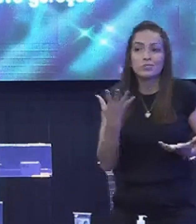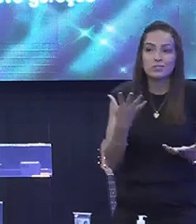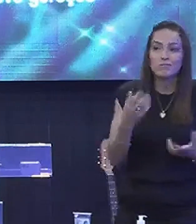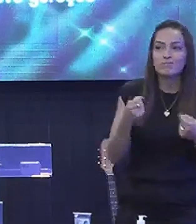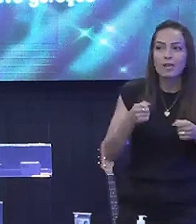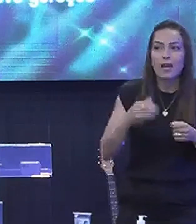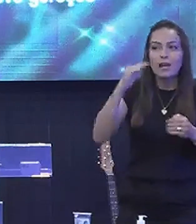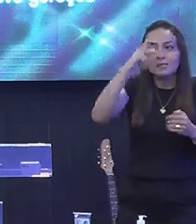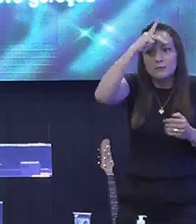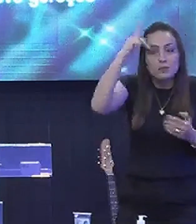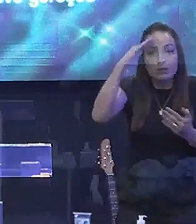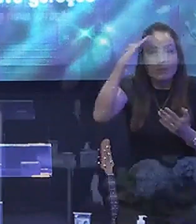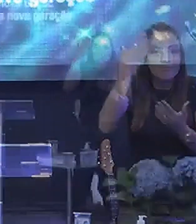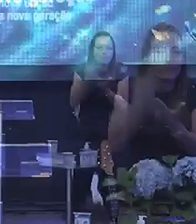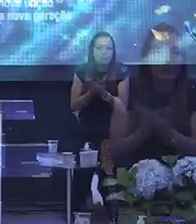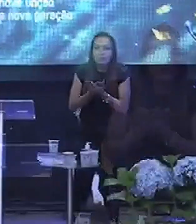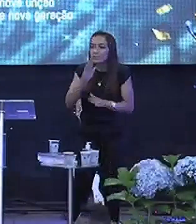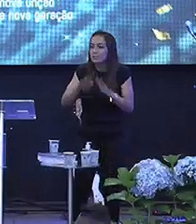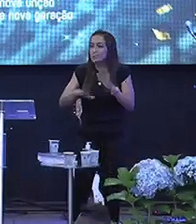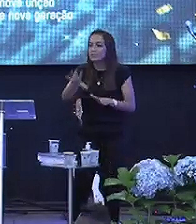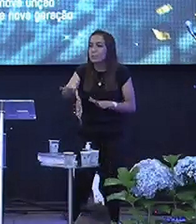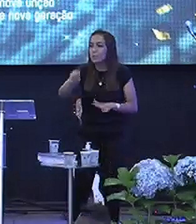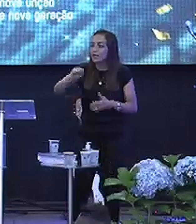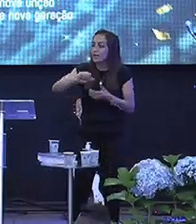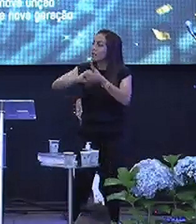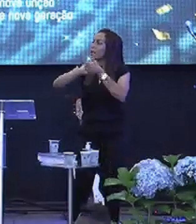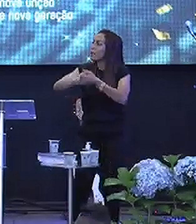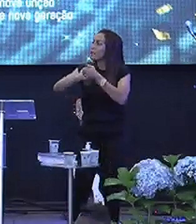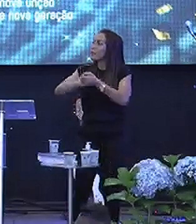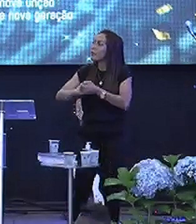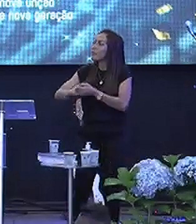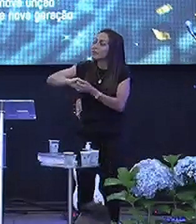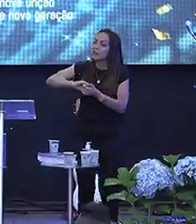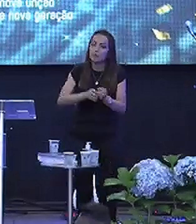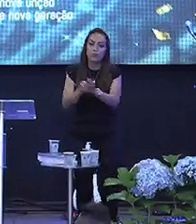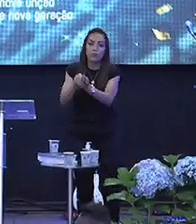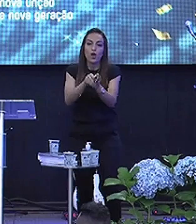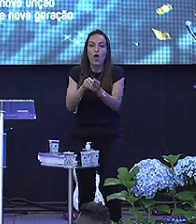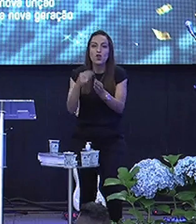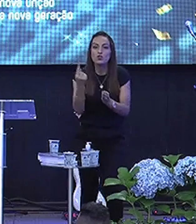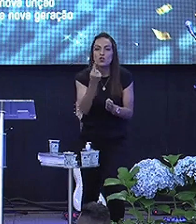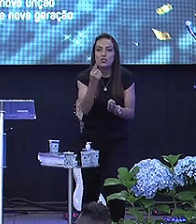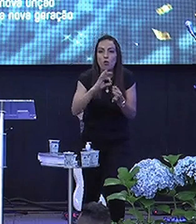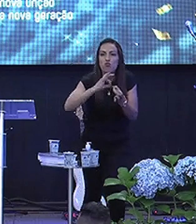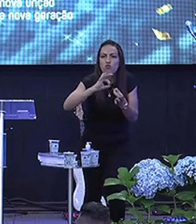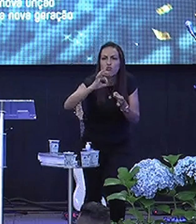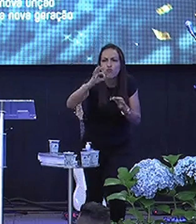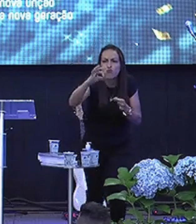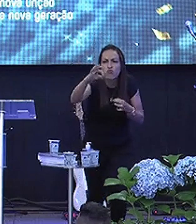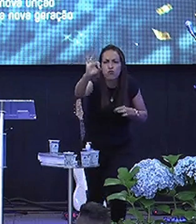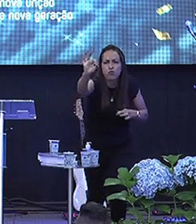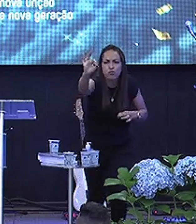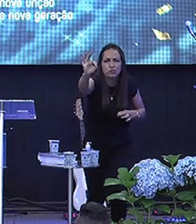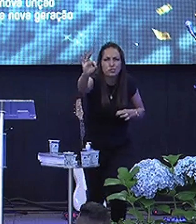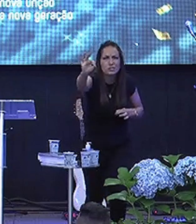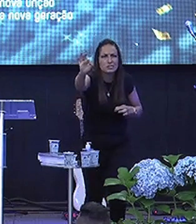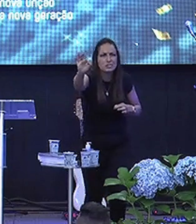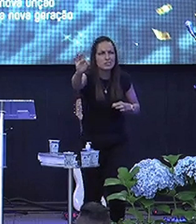pessoas Acreditam Às vezes Você pega na mão De alguém Vai conduzir nela E deixa ela Sozinha No meio do mato